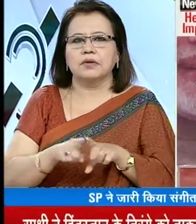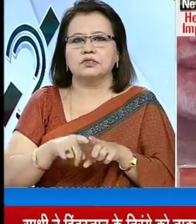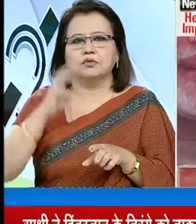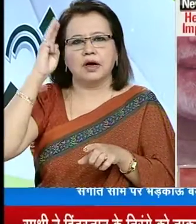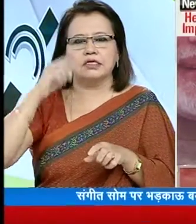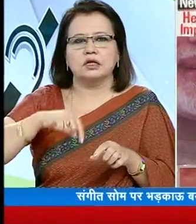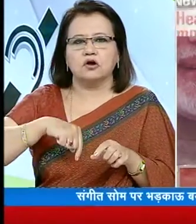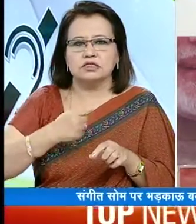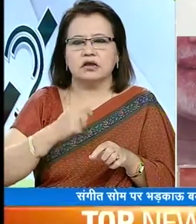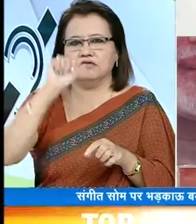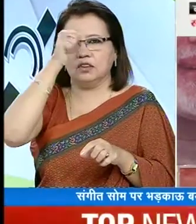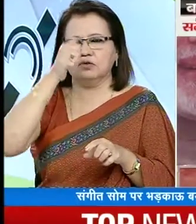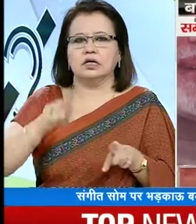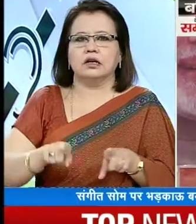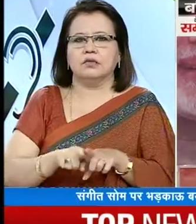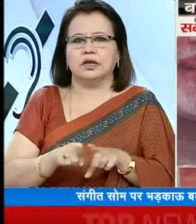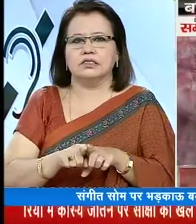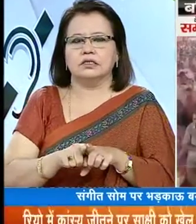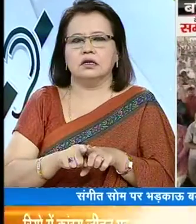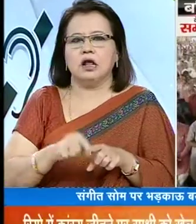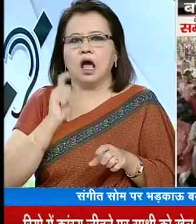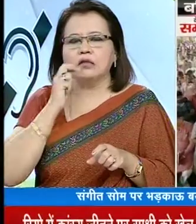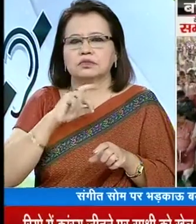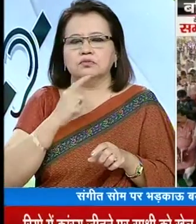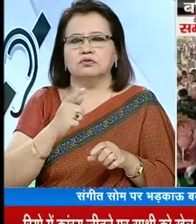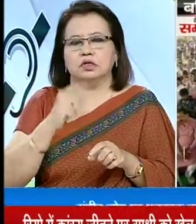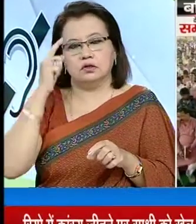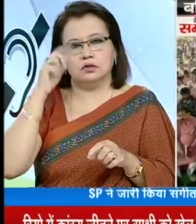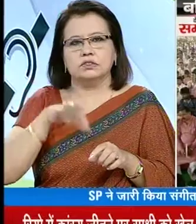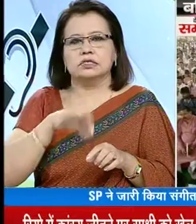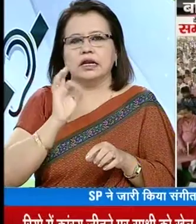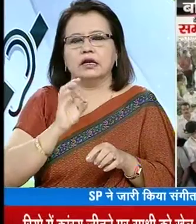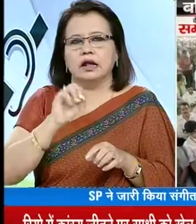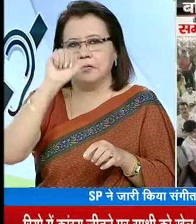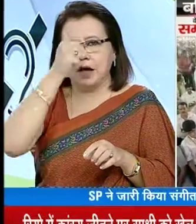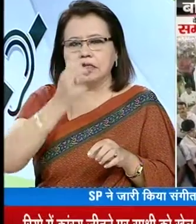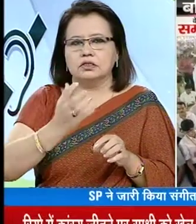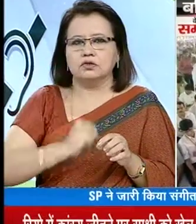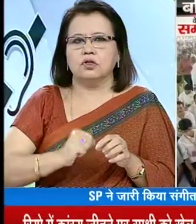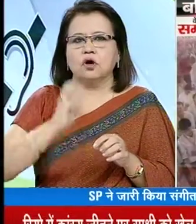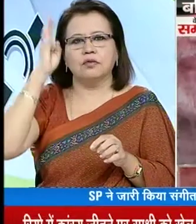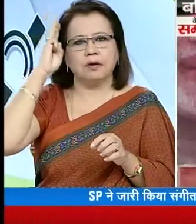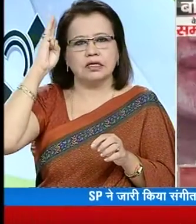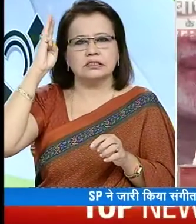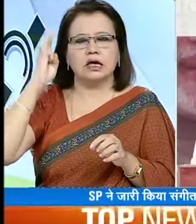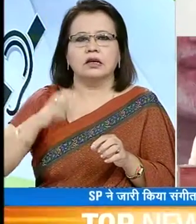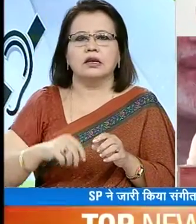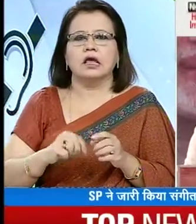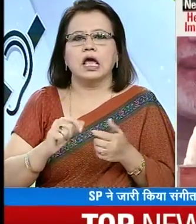भारत से की लोगों से पूछा कि वो तै कर लें कि उन्हें भारत चाहिए या फिर पाकिस्तान इमरान याकूब